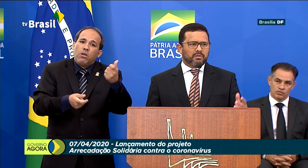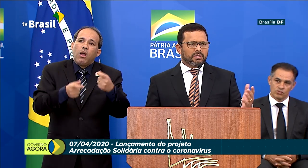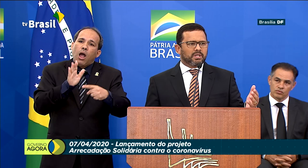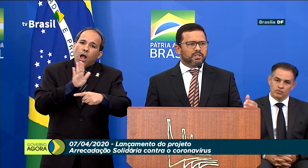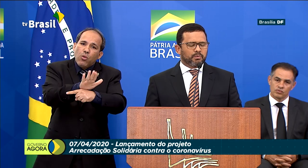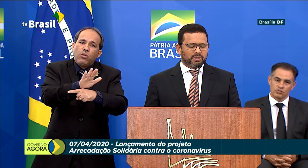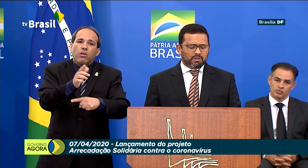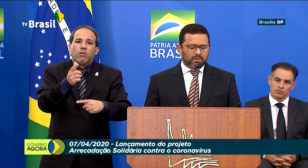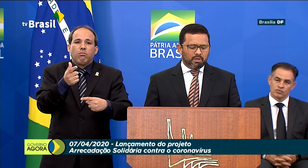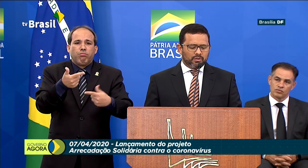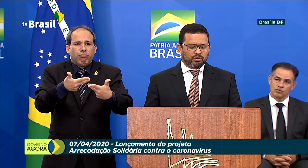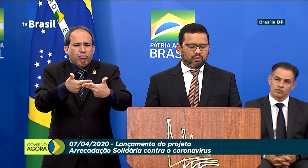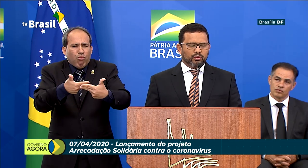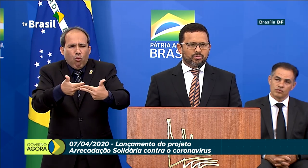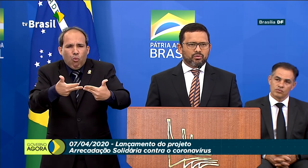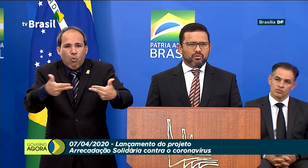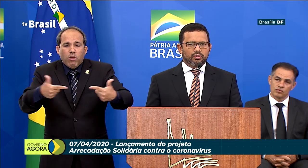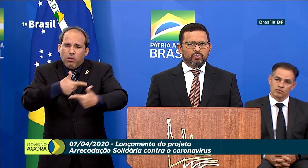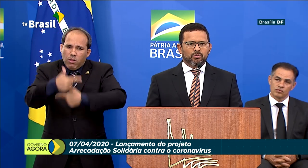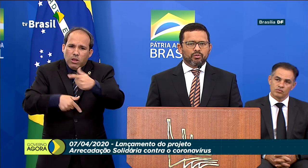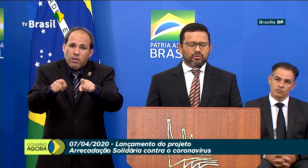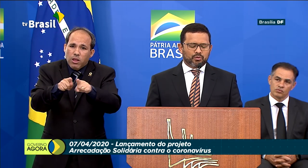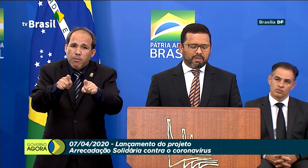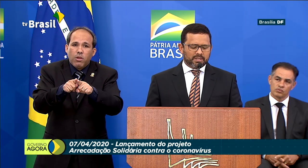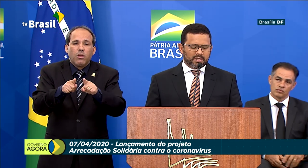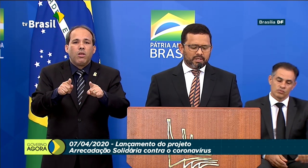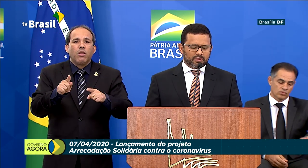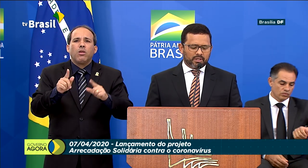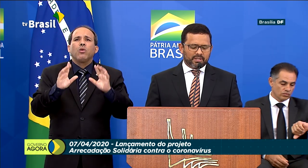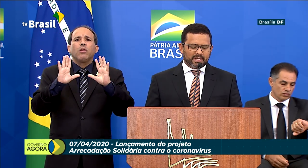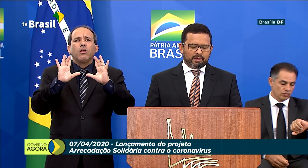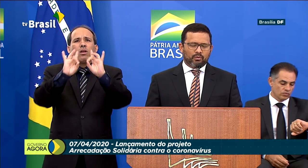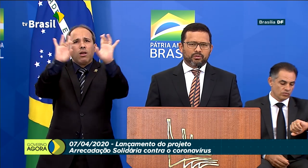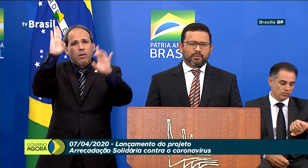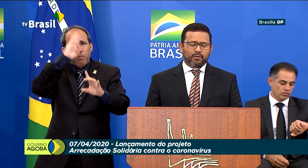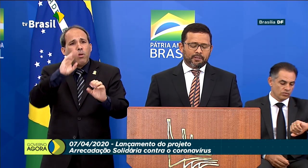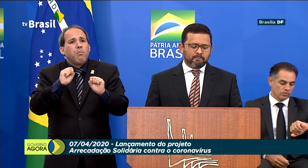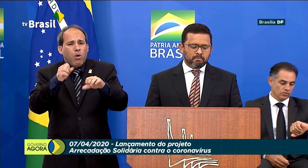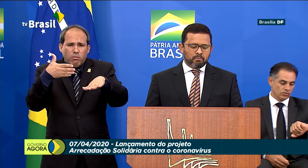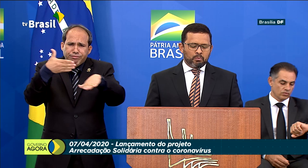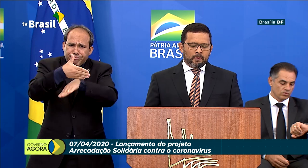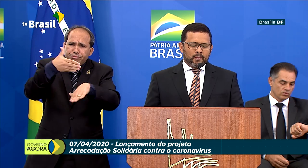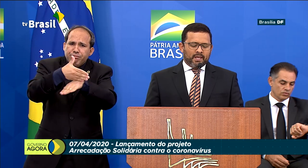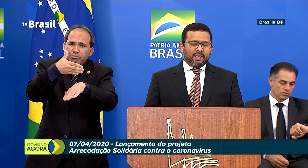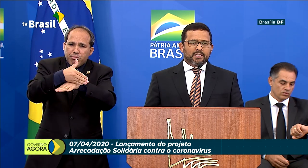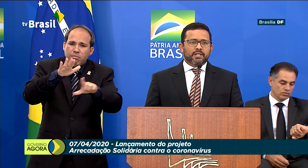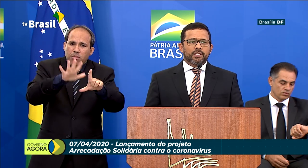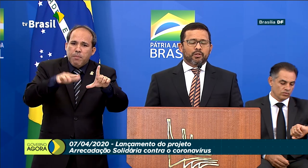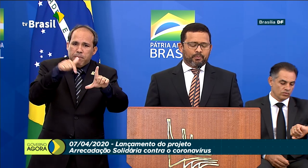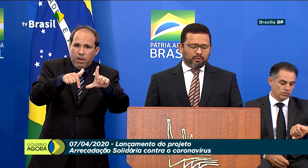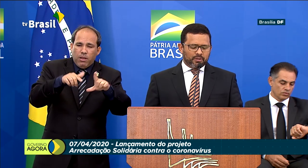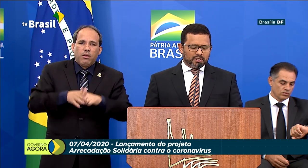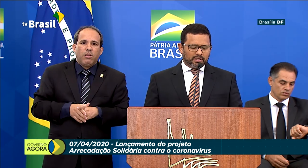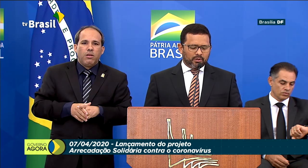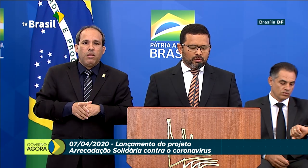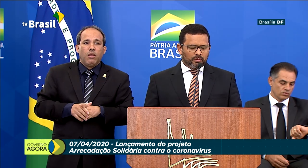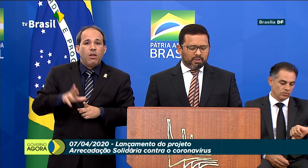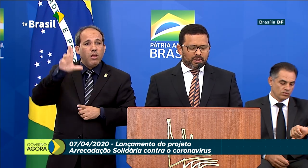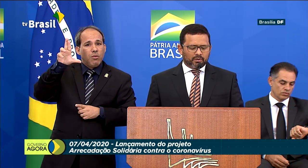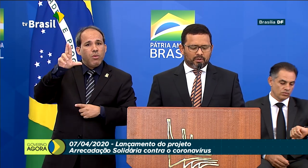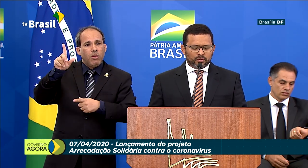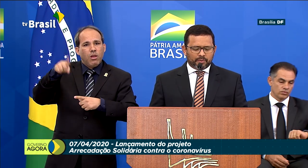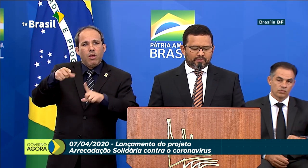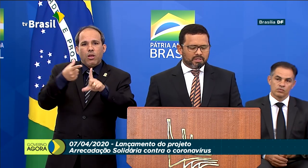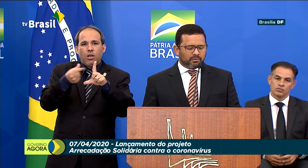serviços e está à disposição de todos os brasileiros que quiserem contribuir e é gerido pelo Ministério da